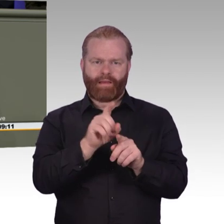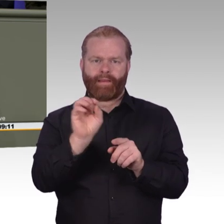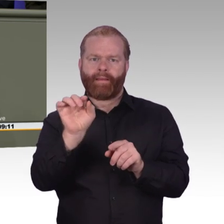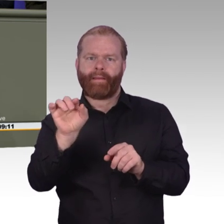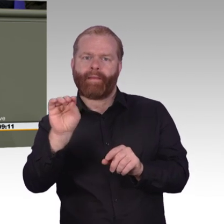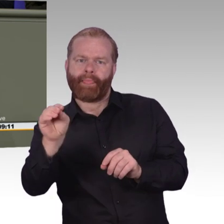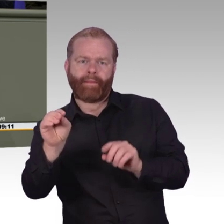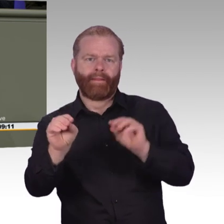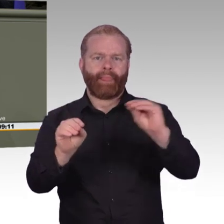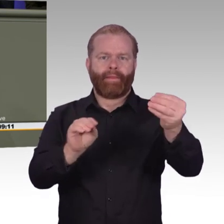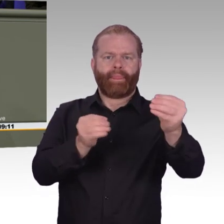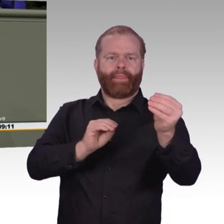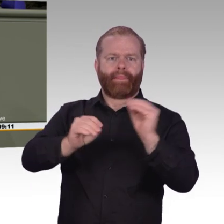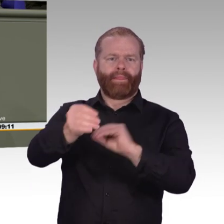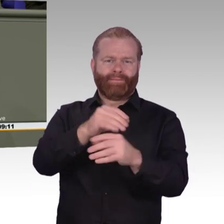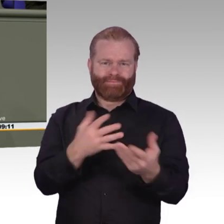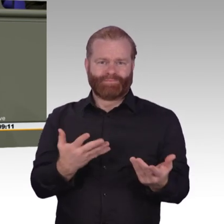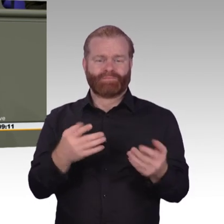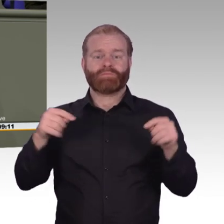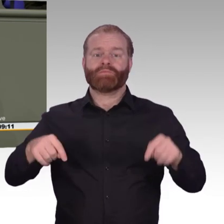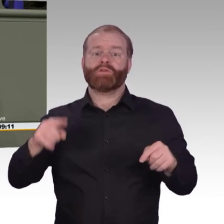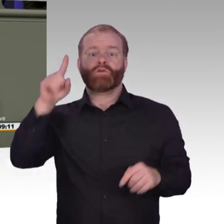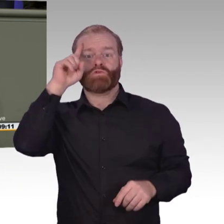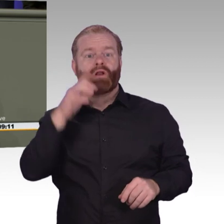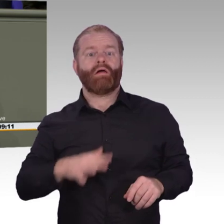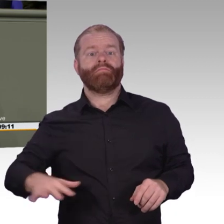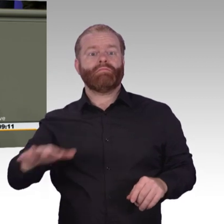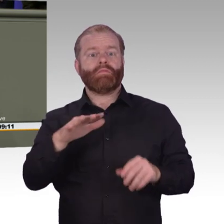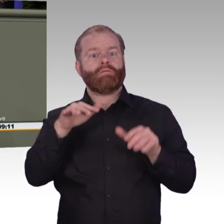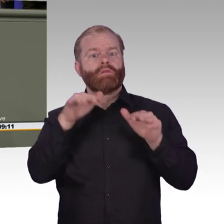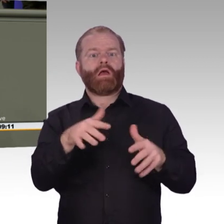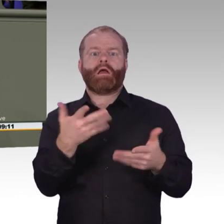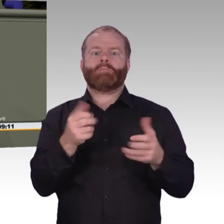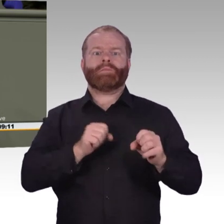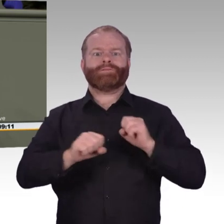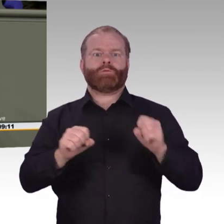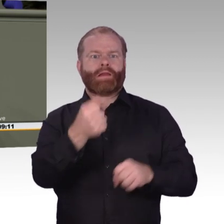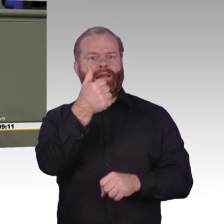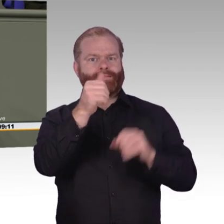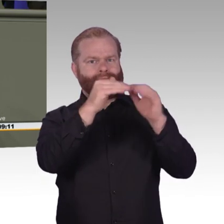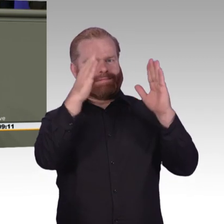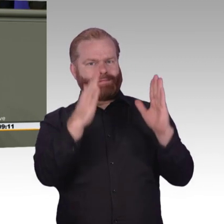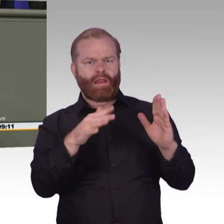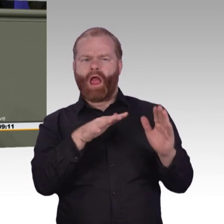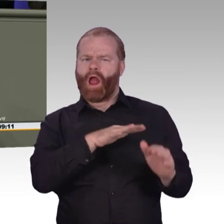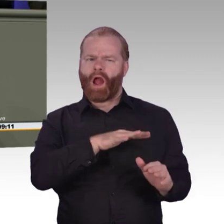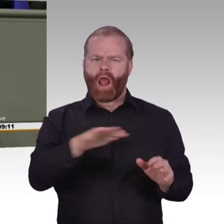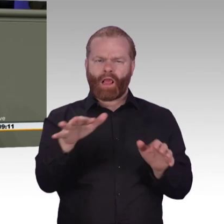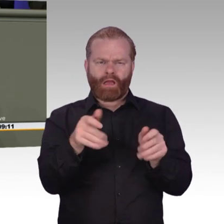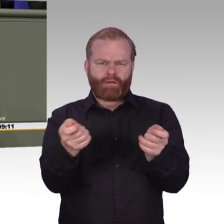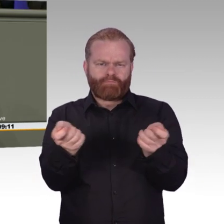In allen Ministerien gibt es unzählige Referate, Abteilungen, Projekte, Kommissionen und Agenturen, die sich um die Digitalisierung kümmern.